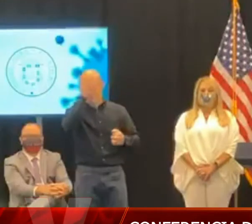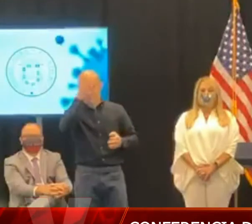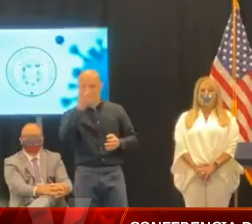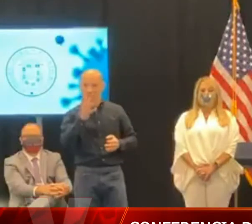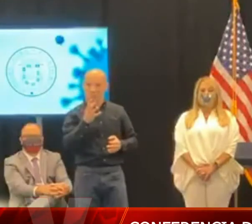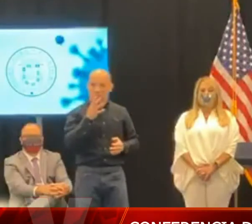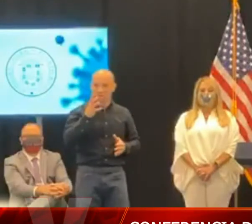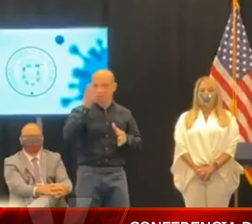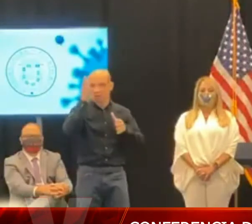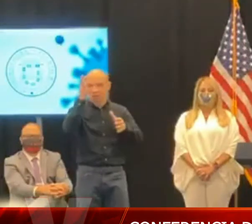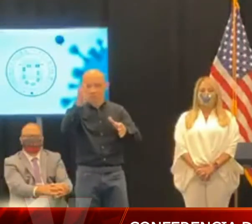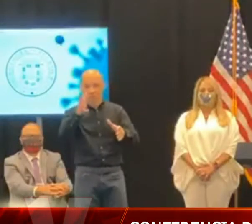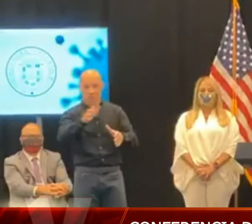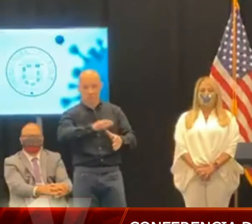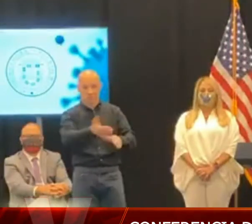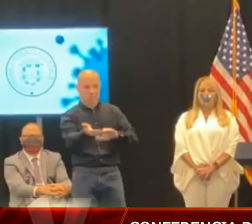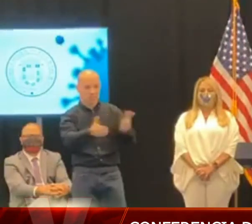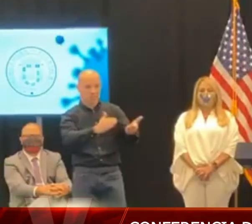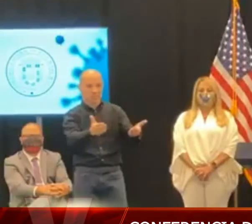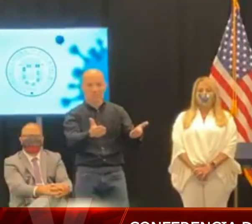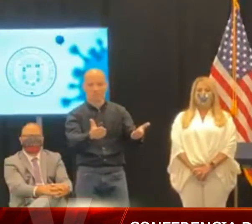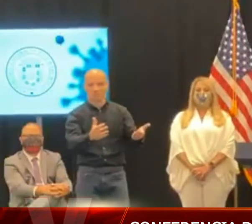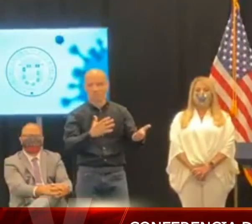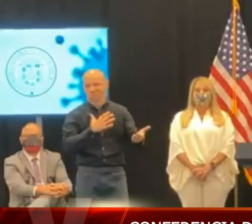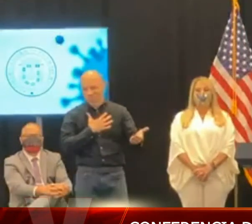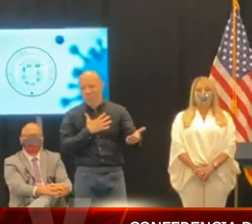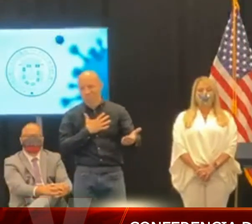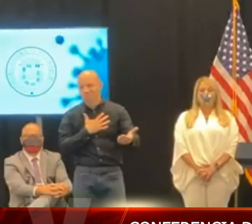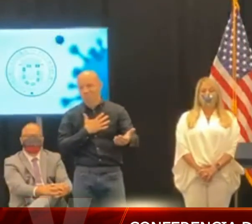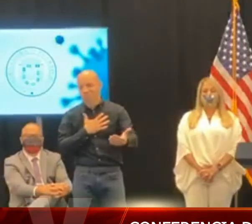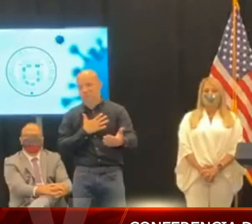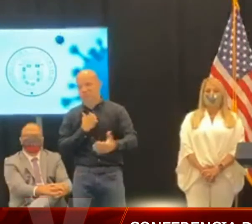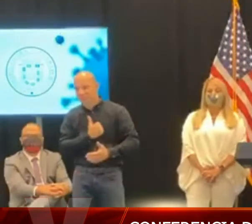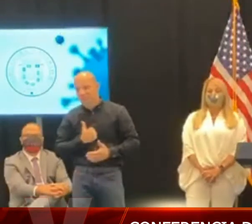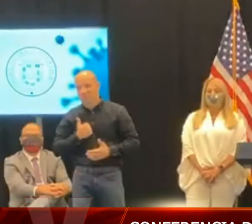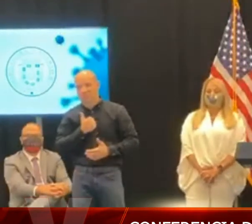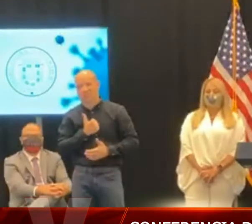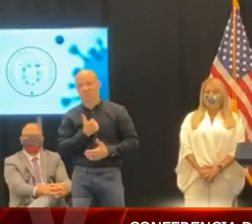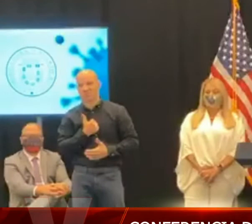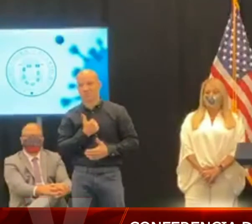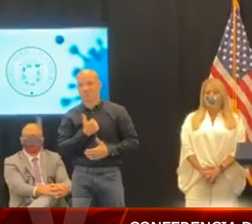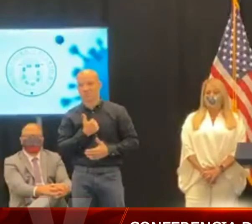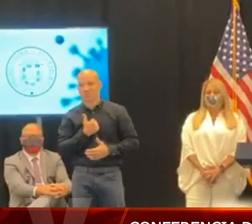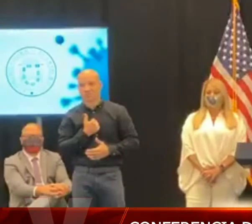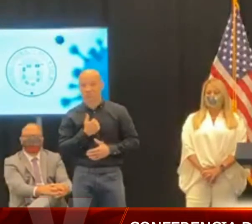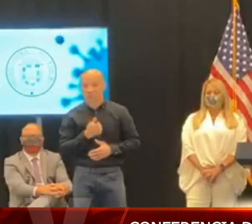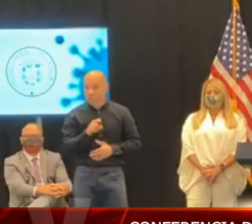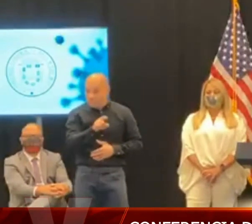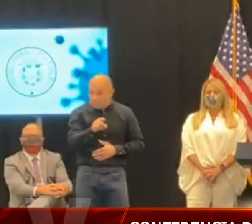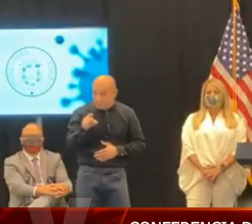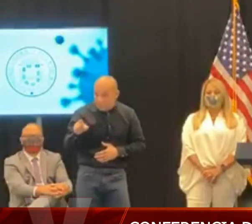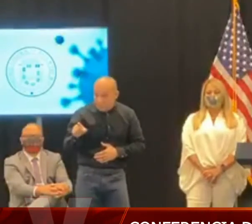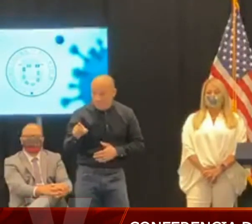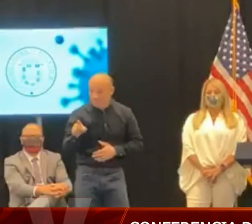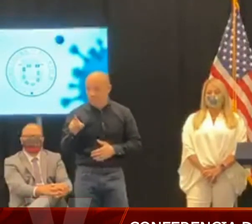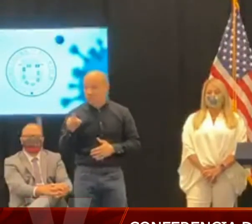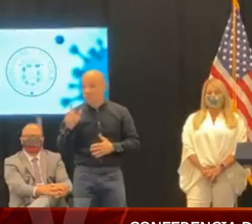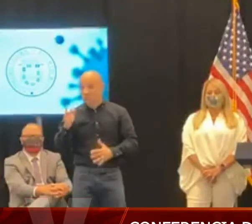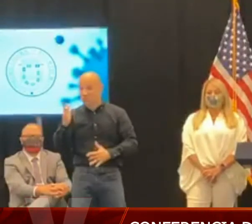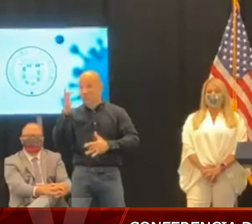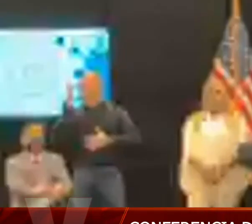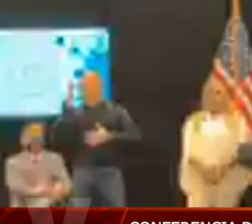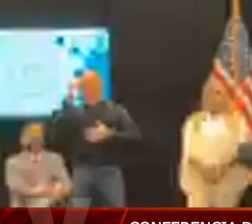-19. Mi solidaridad a todos aquellos que han experimentado de alguna forma las consecuencias